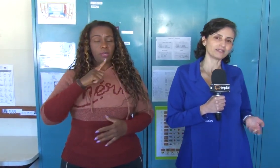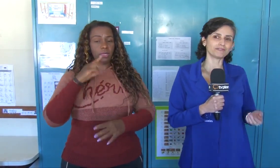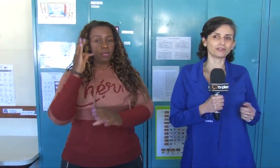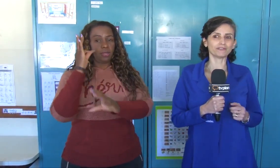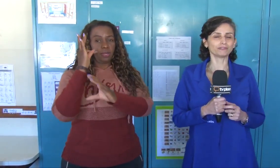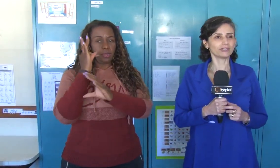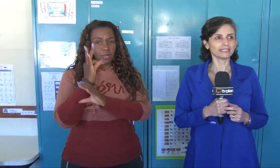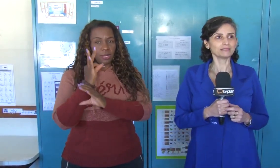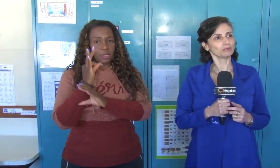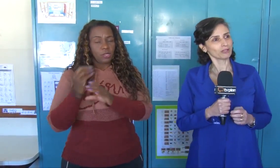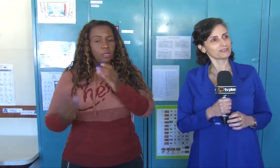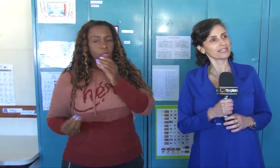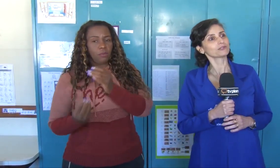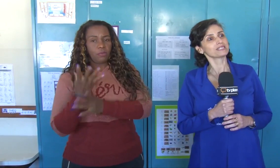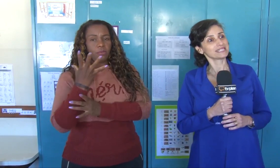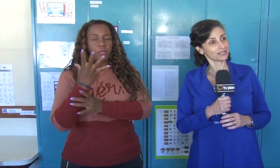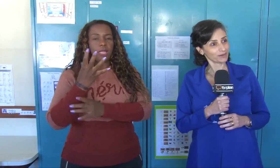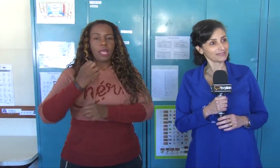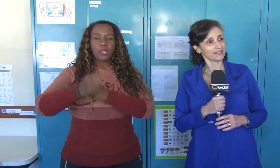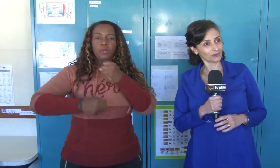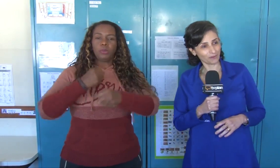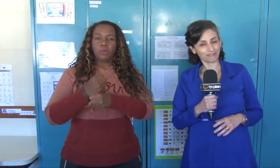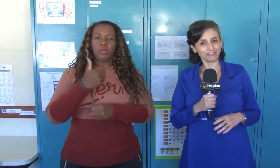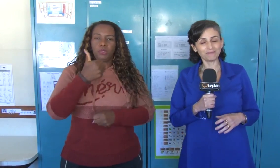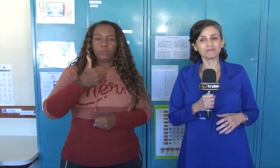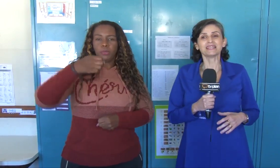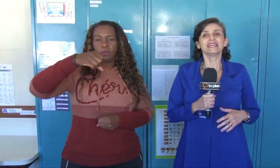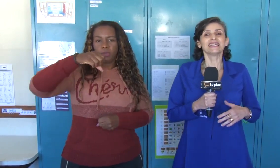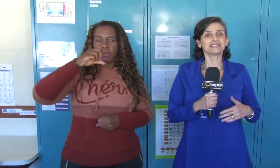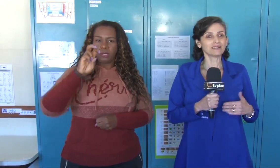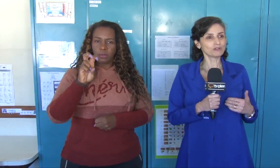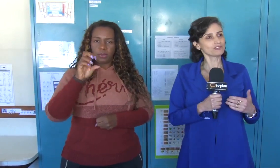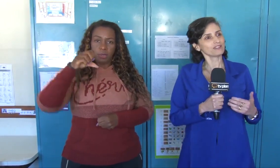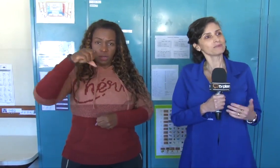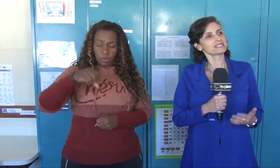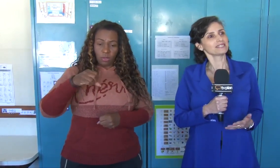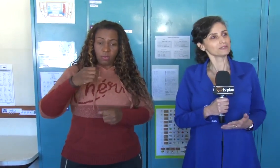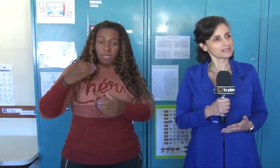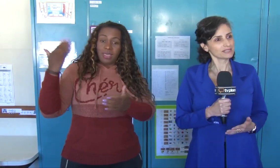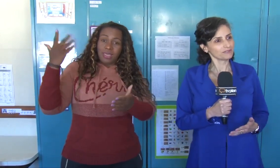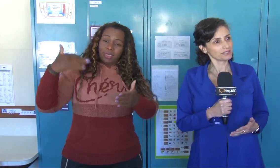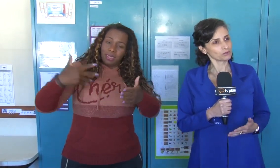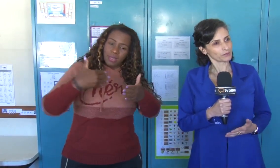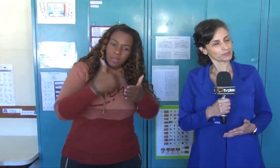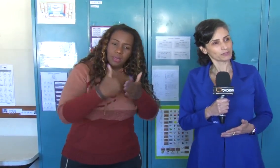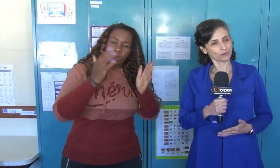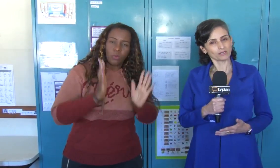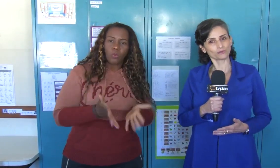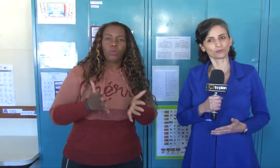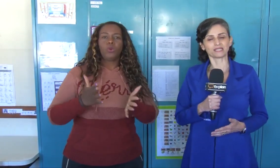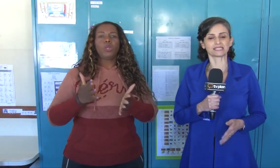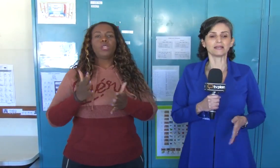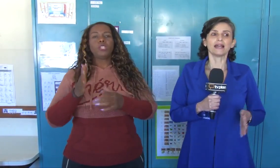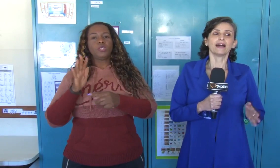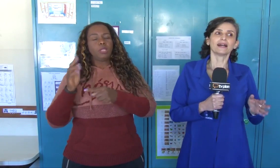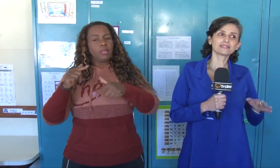Coimbra, que foi fundada em 1959 e até hoje vem prestando esse serviço para as pessoas surdas. As